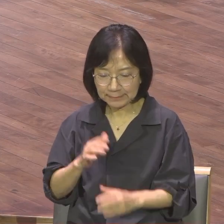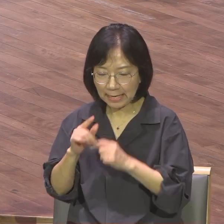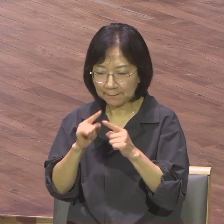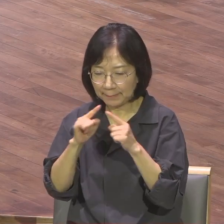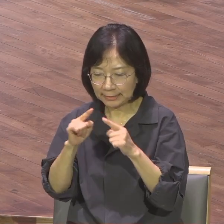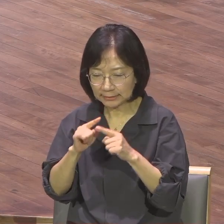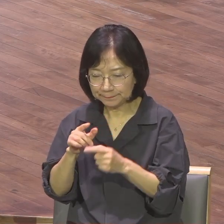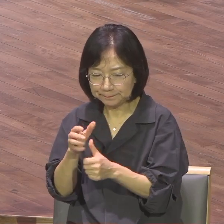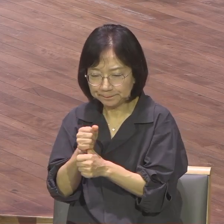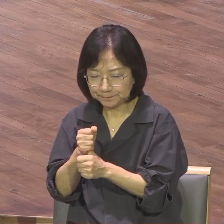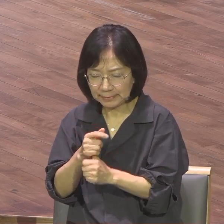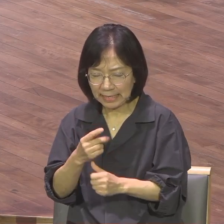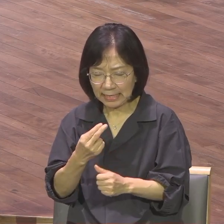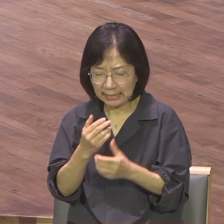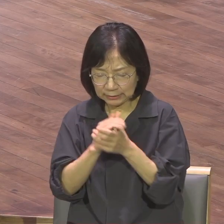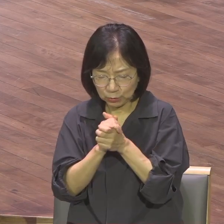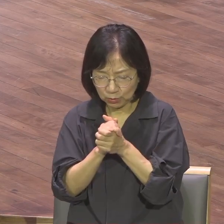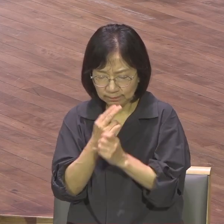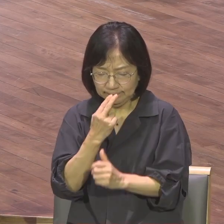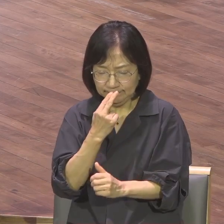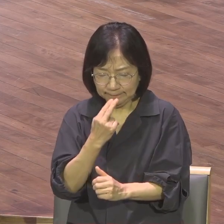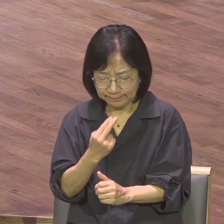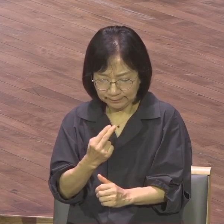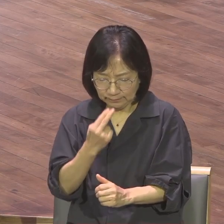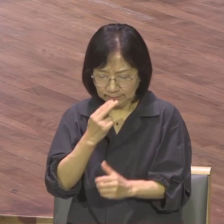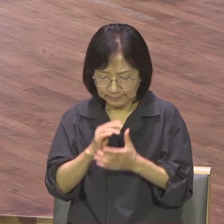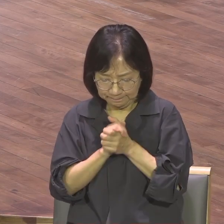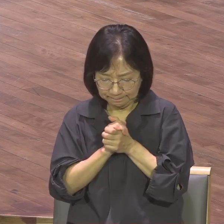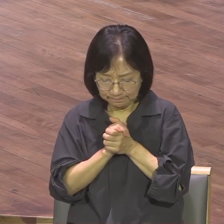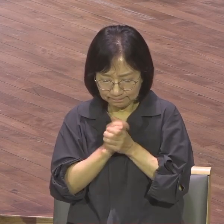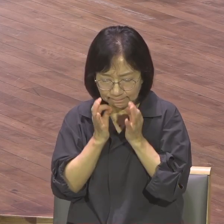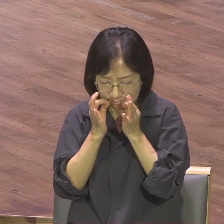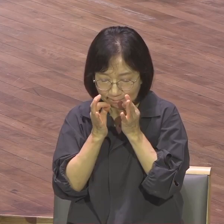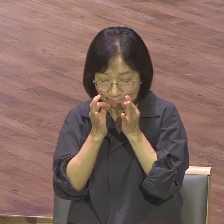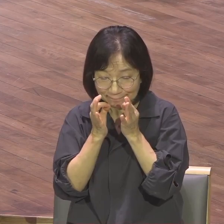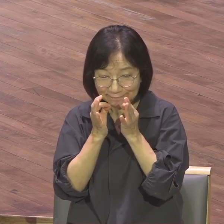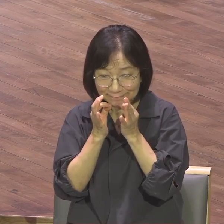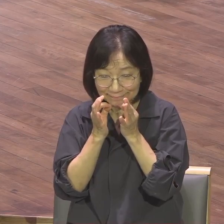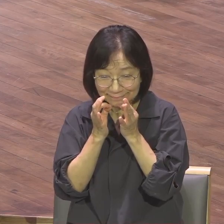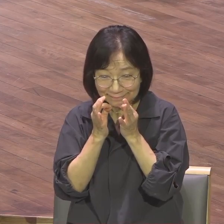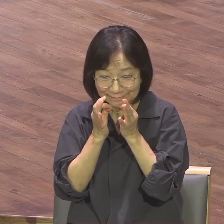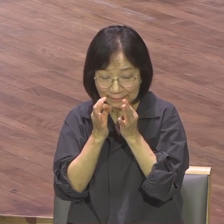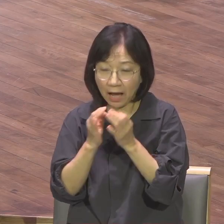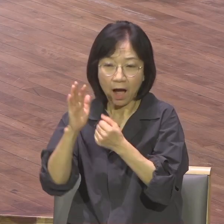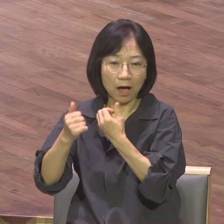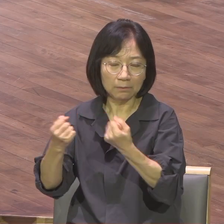기도해보려고 몸부림을 치니까요 하나님이 당장 세임을 주시더라니까요